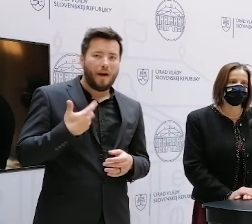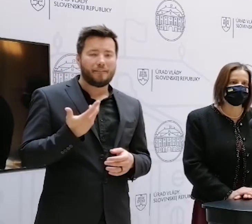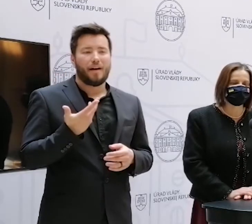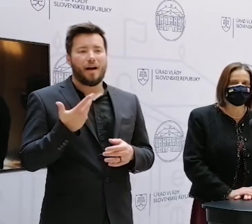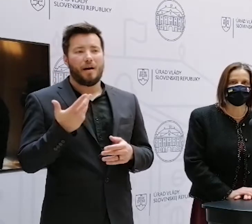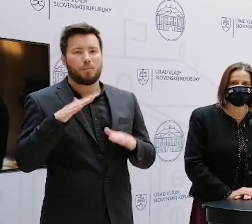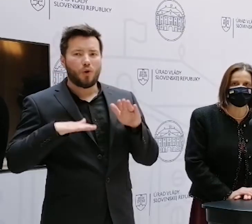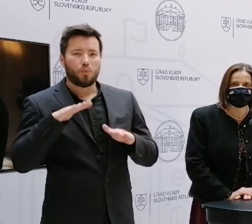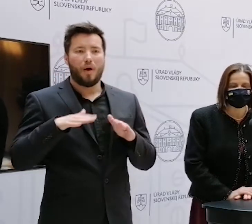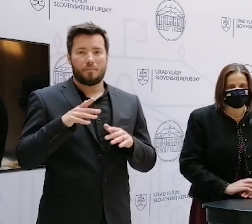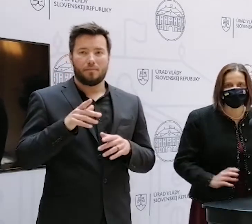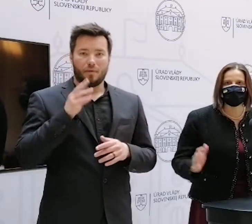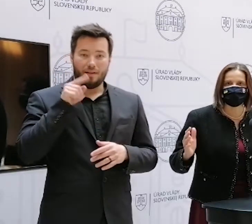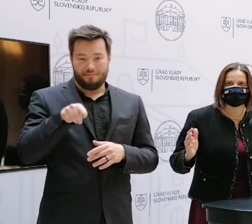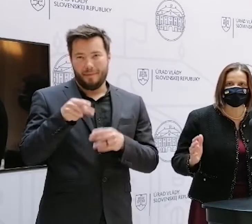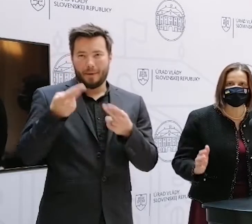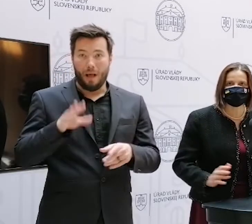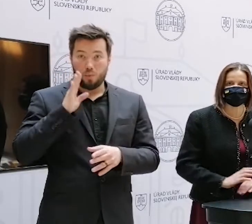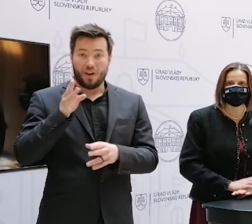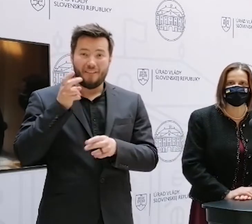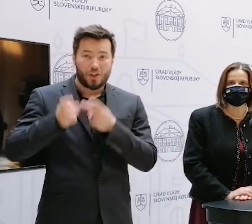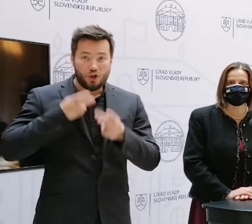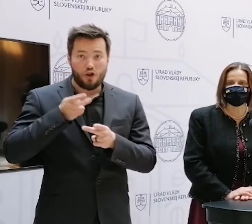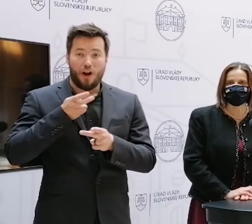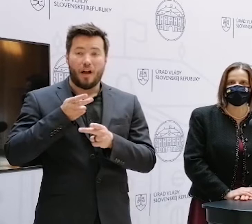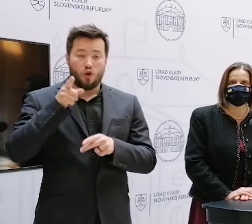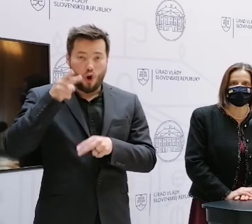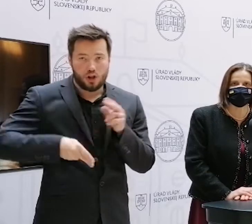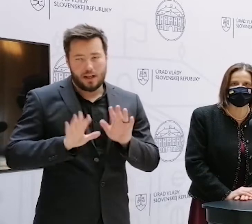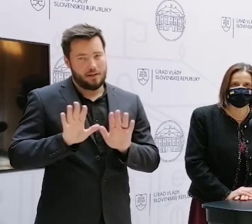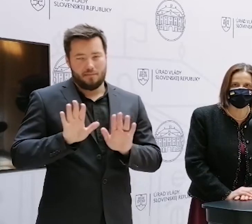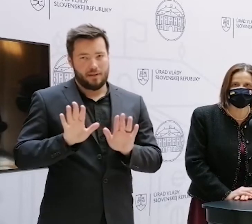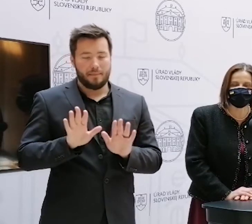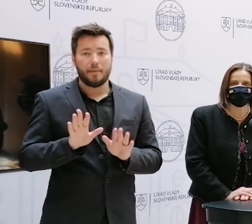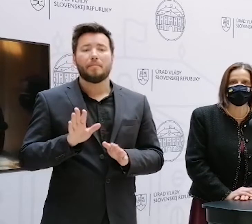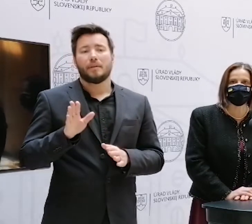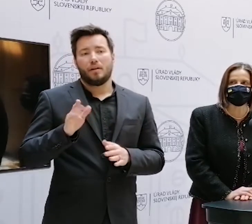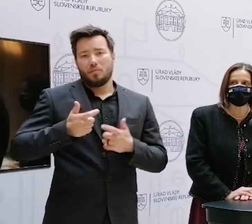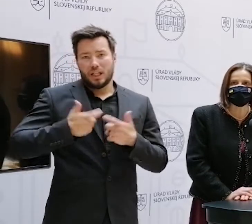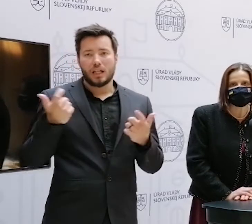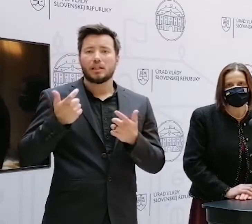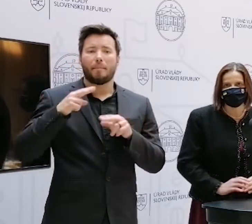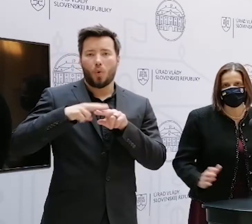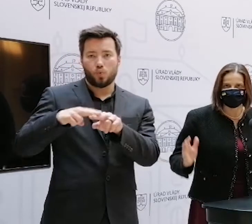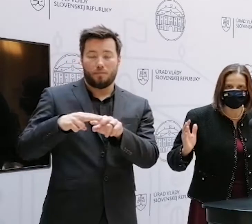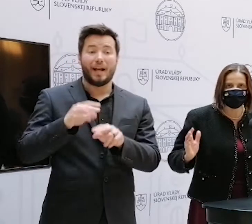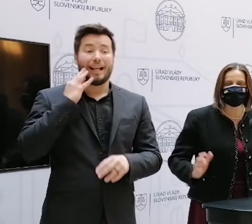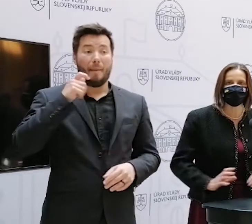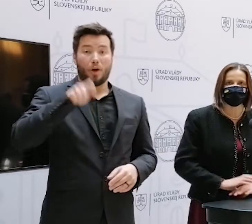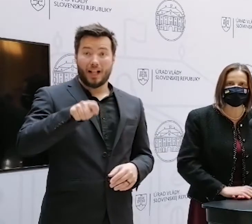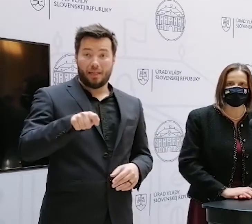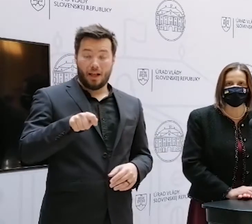aj tejto kauzy. Máme tu jasný proces, ktorý súvisí s tým, že poslanec čelí takémuto obvineniu. Takže